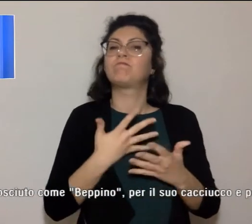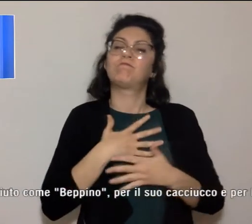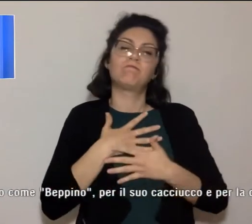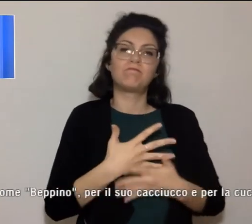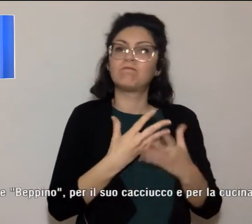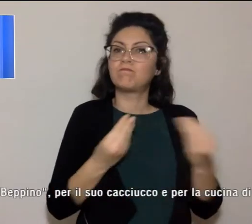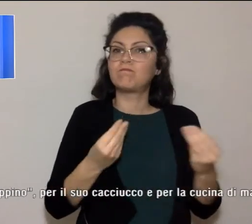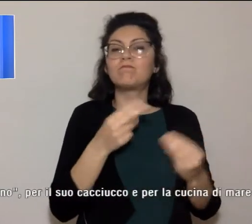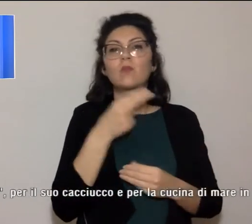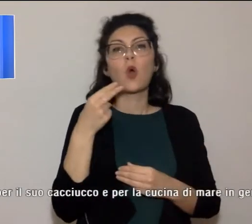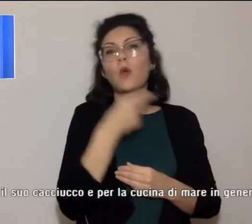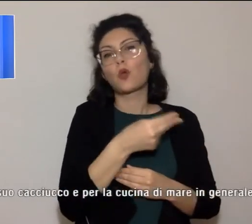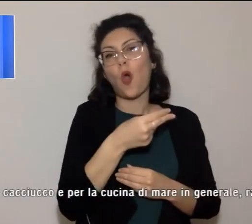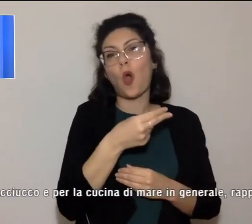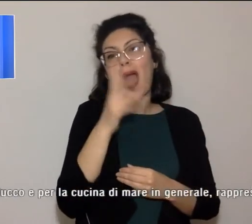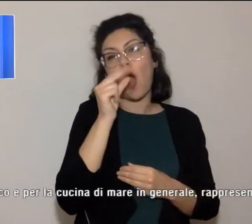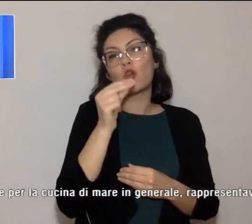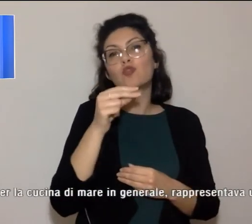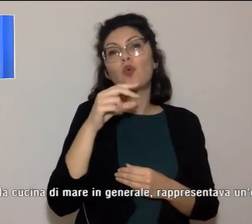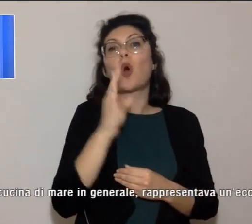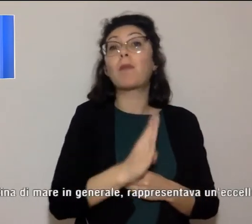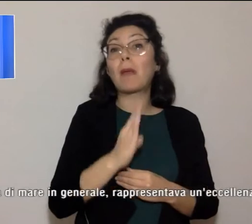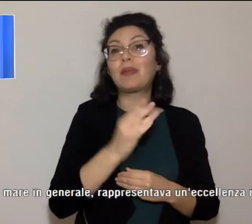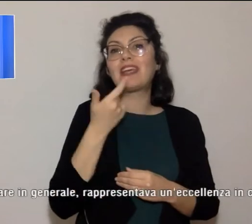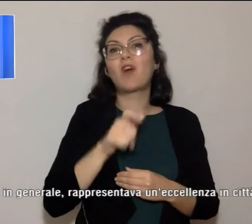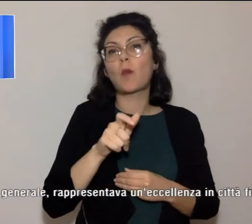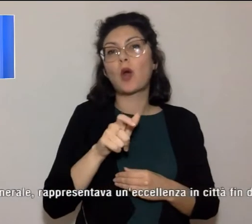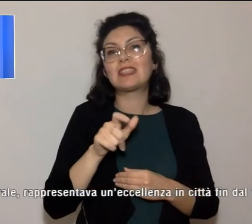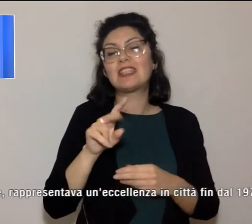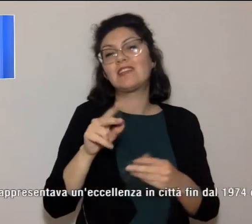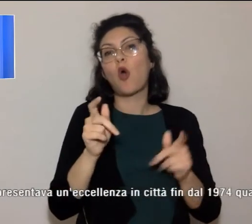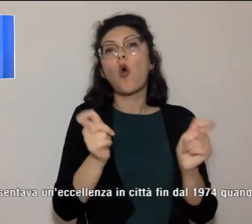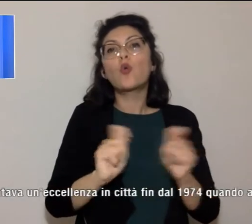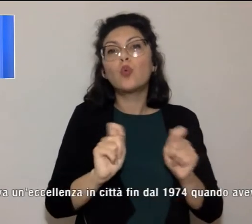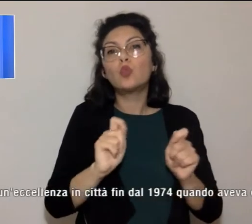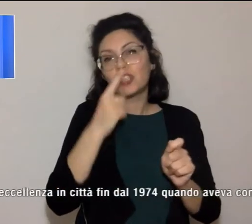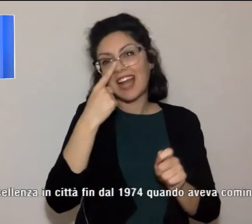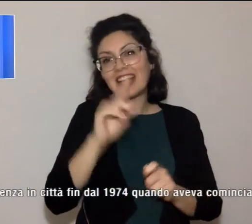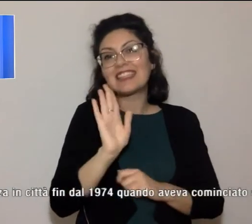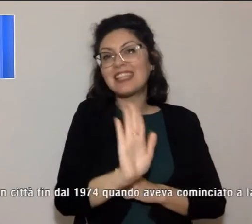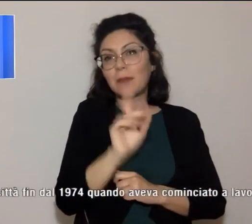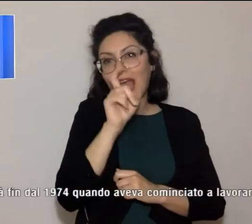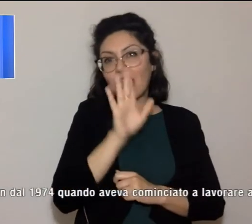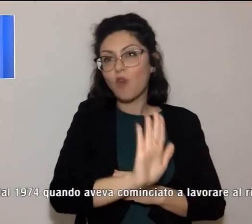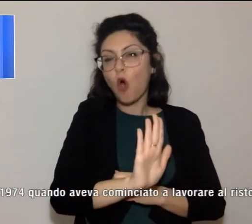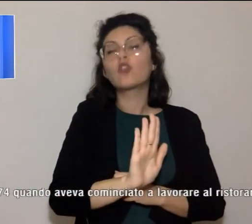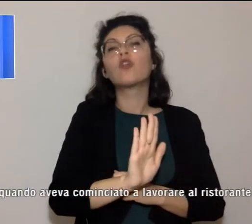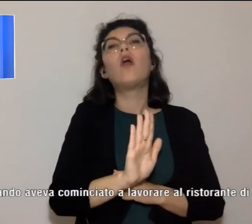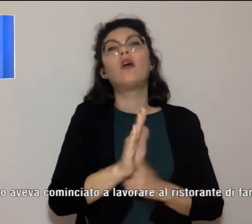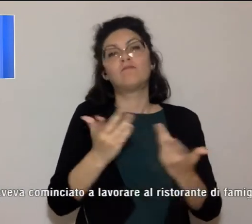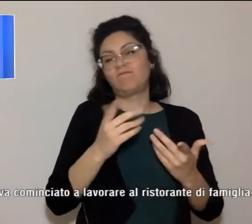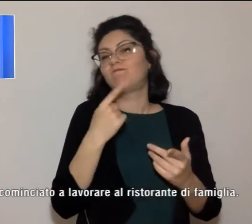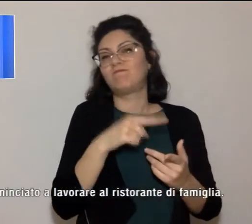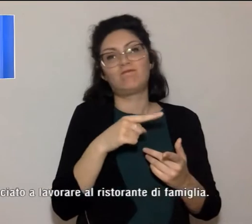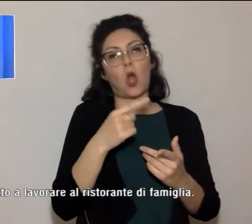come Beppino, per il suo cacciucco e per la cucina di mare in generale rappresentava una vera eccellenza